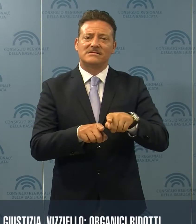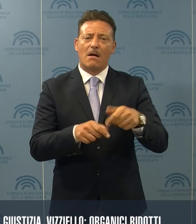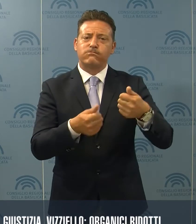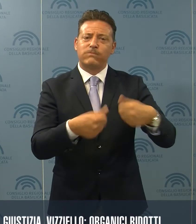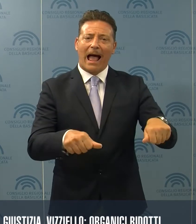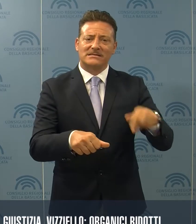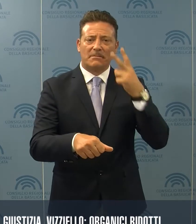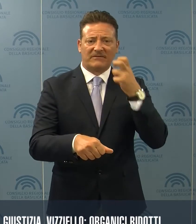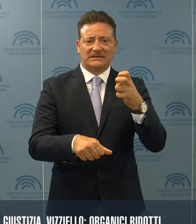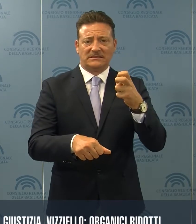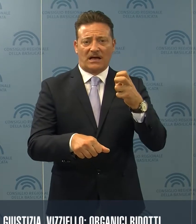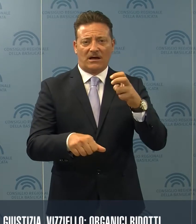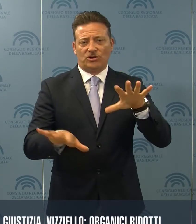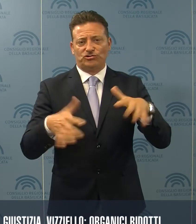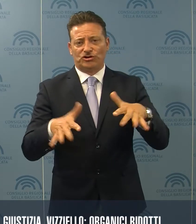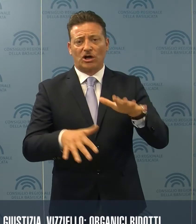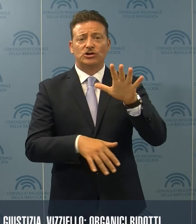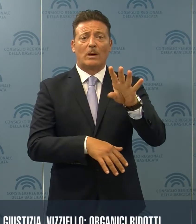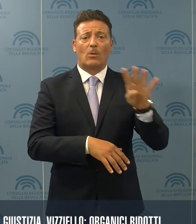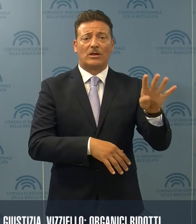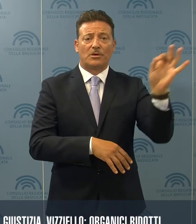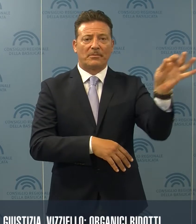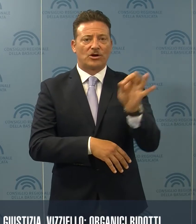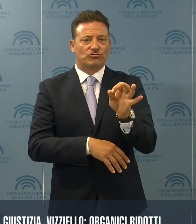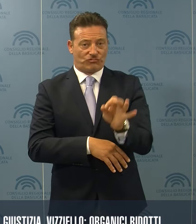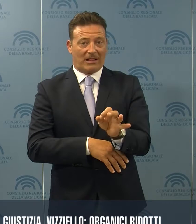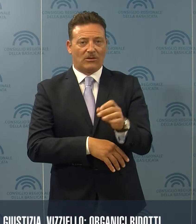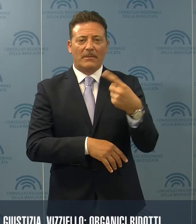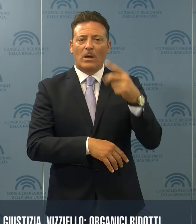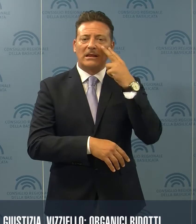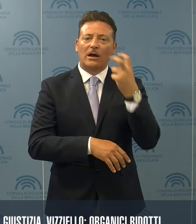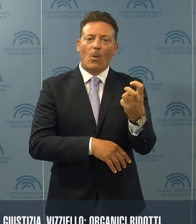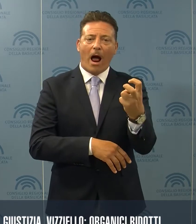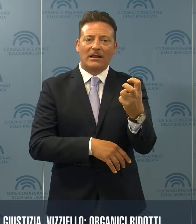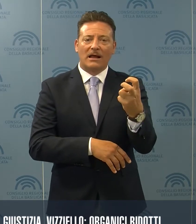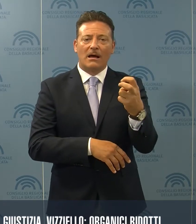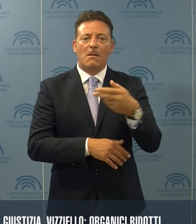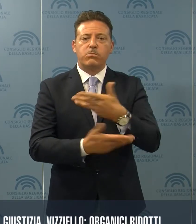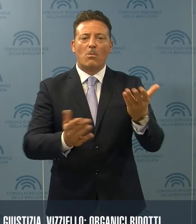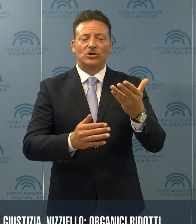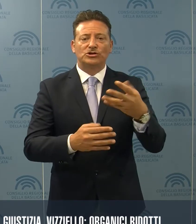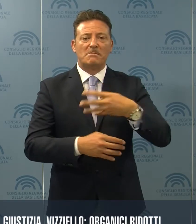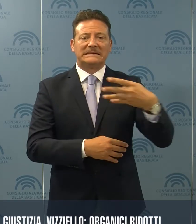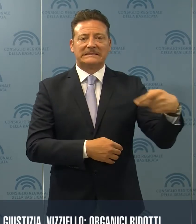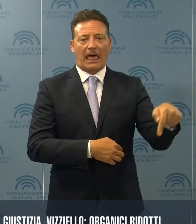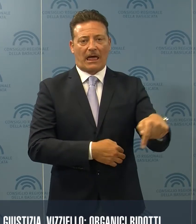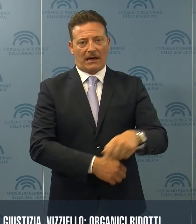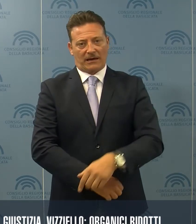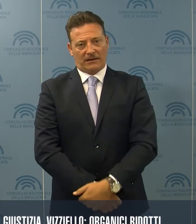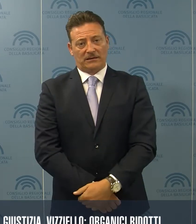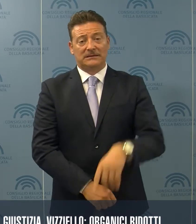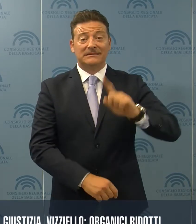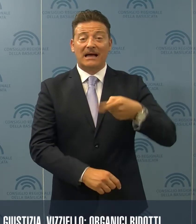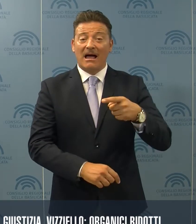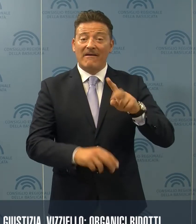dotazione prevista e del 54% per quanto riguarda i pubblici ministeri. Se